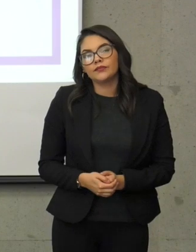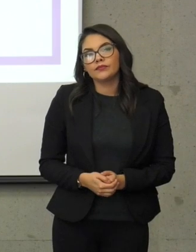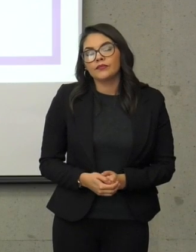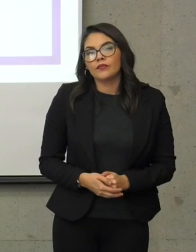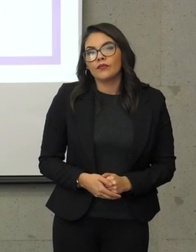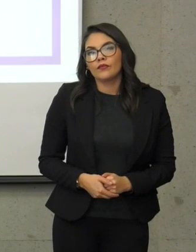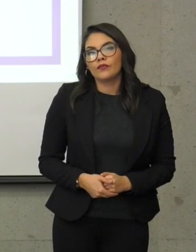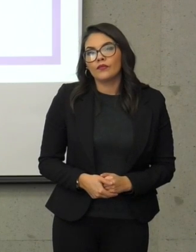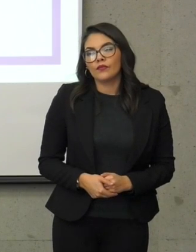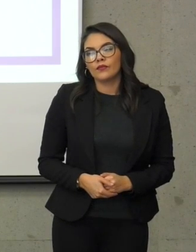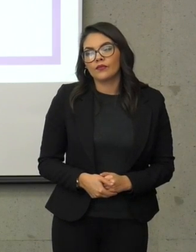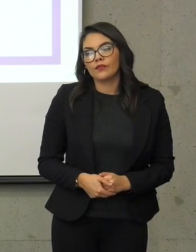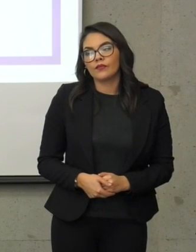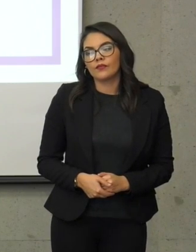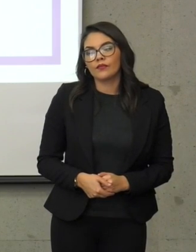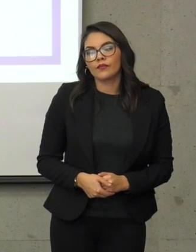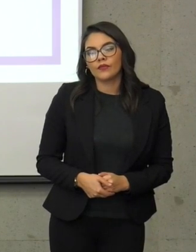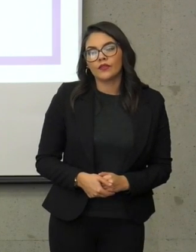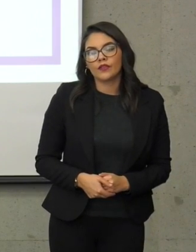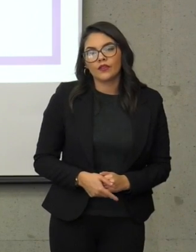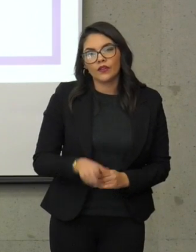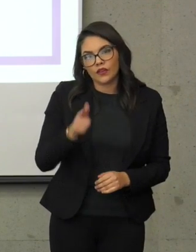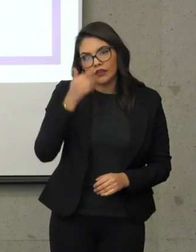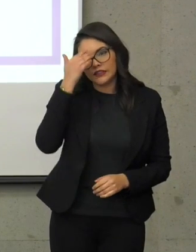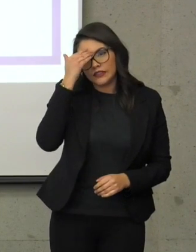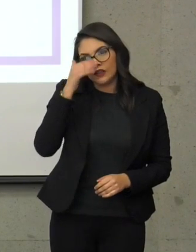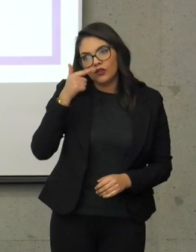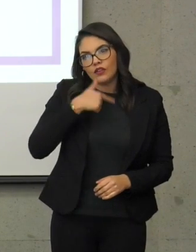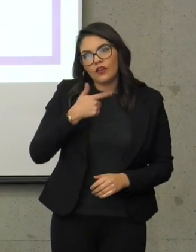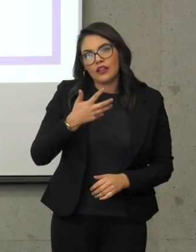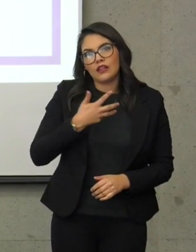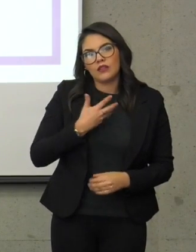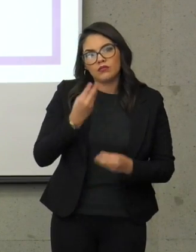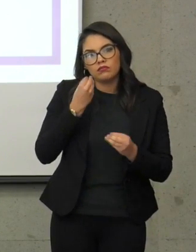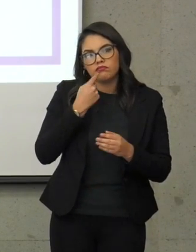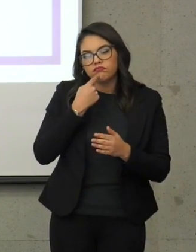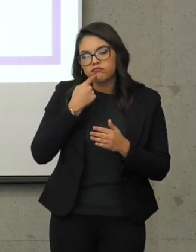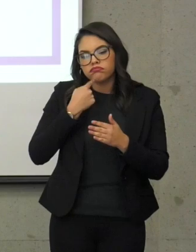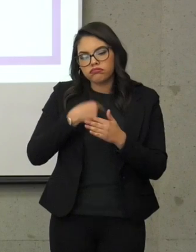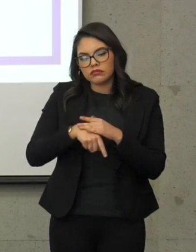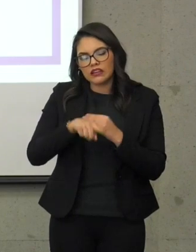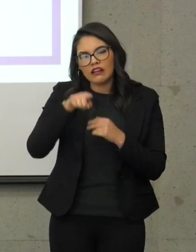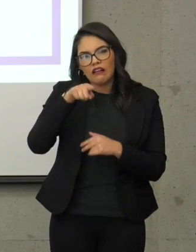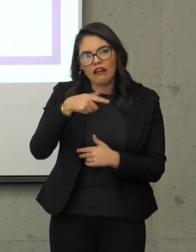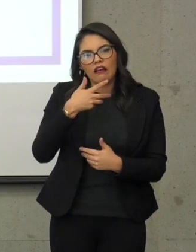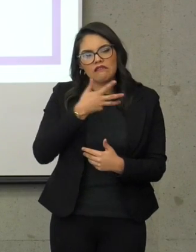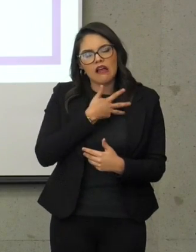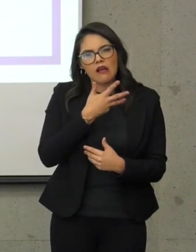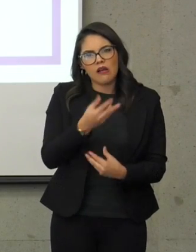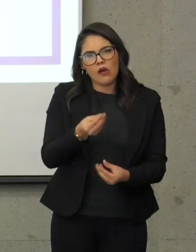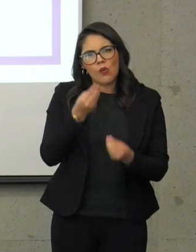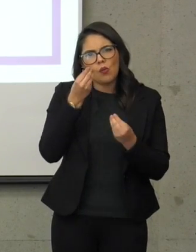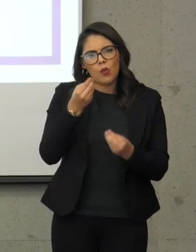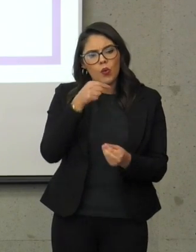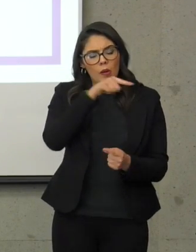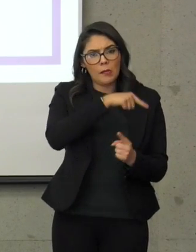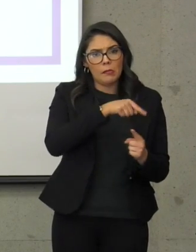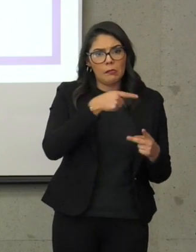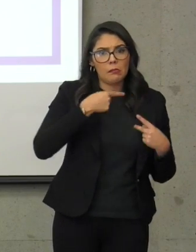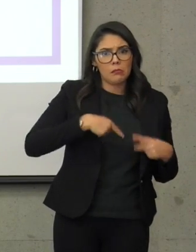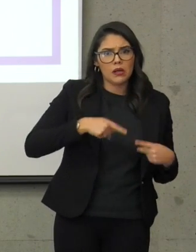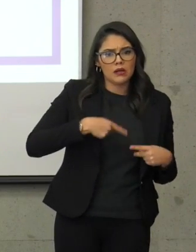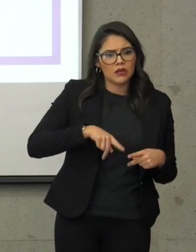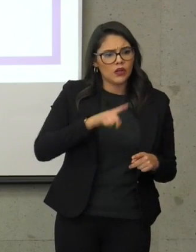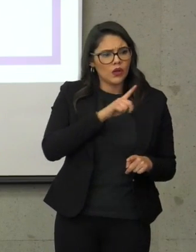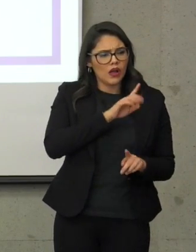conocimiento a través de esto, de estas denuncias en donde están llevando a personas que